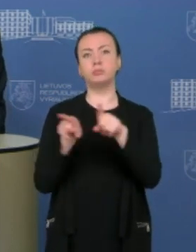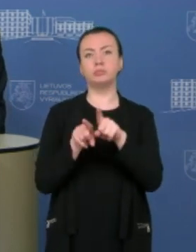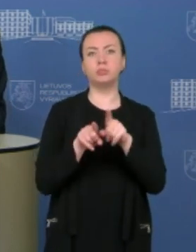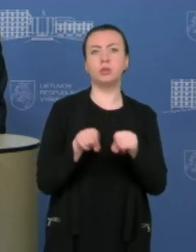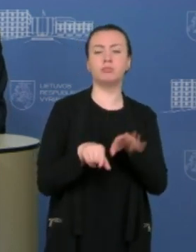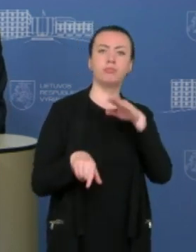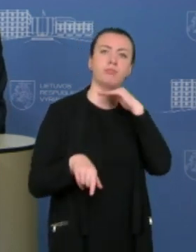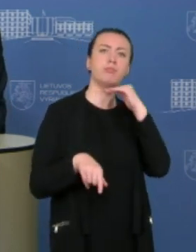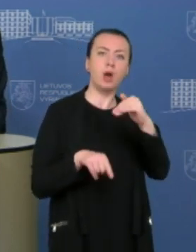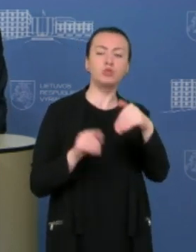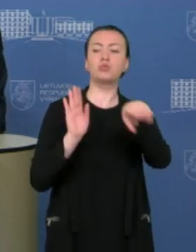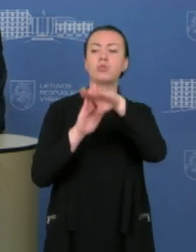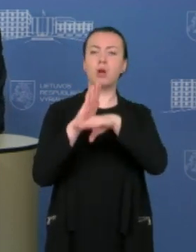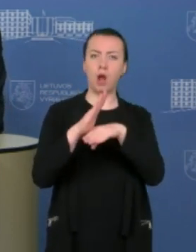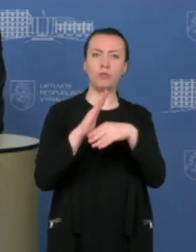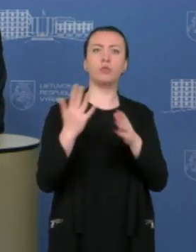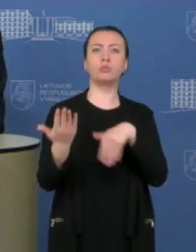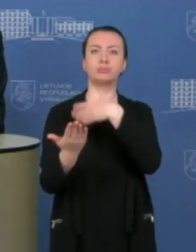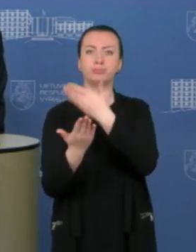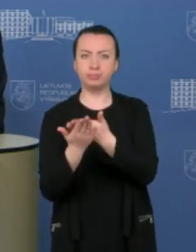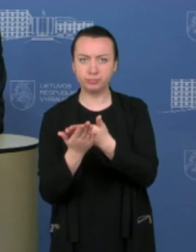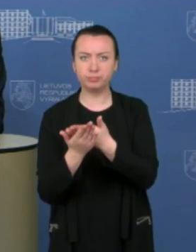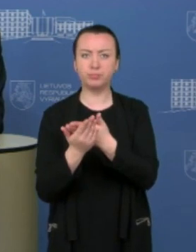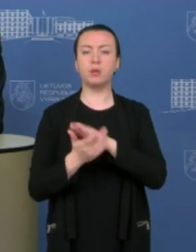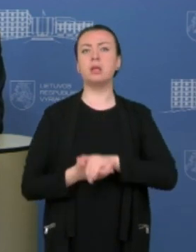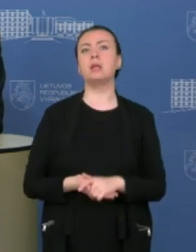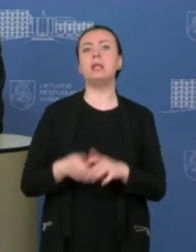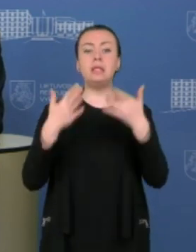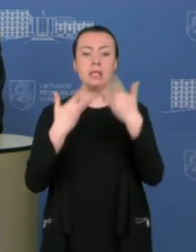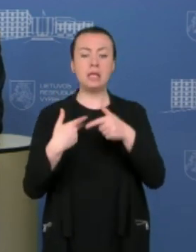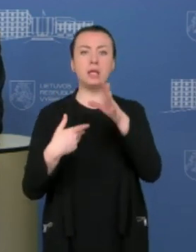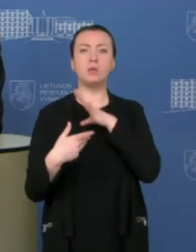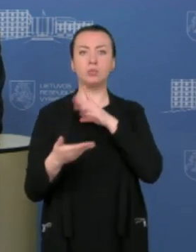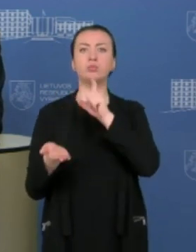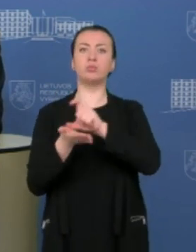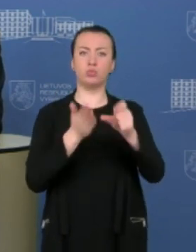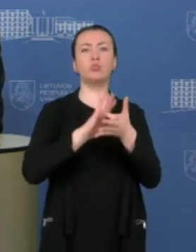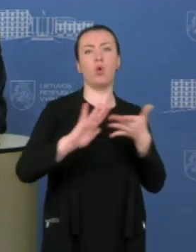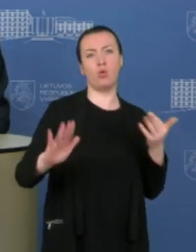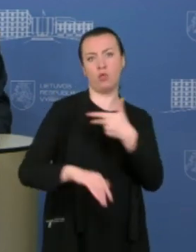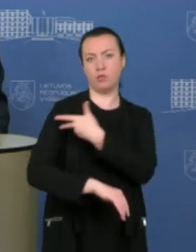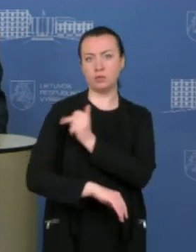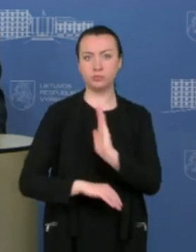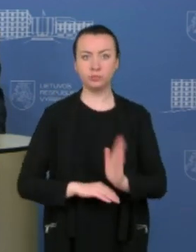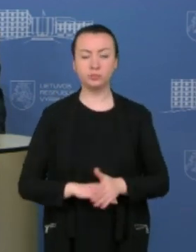aiškių grafikų, tam tikrai skiekiais jau bus tiekiama toliau ta vakcina.